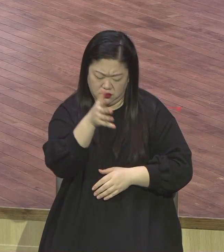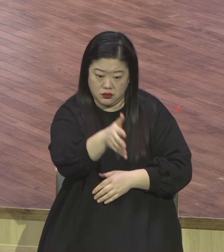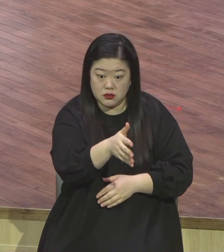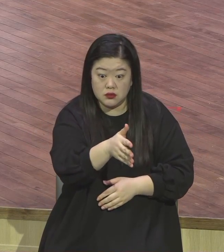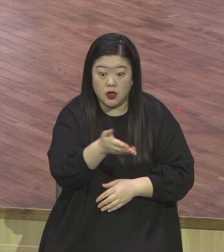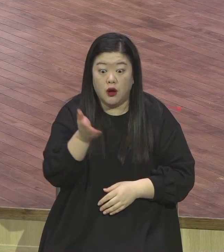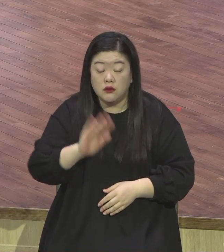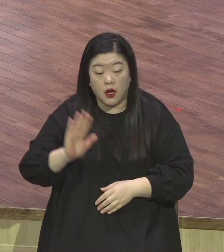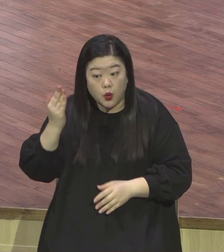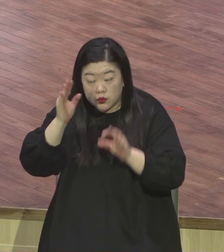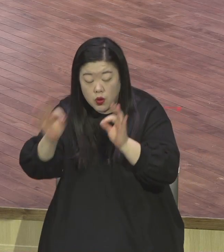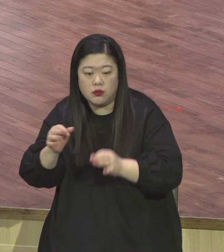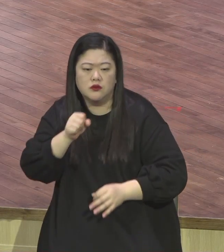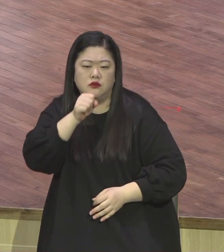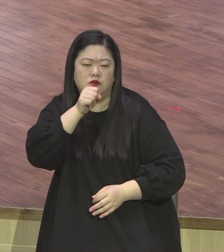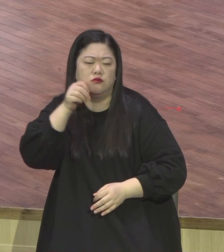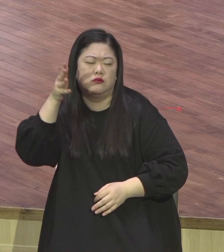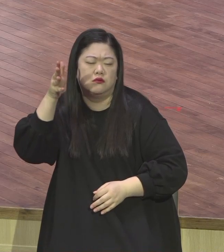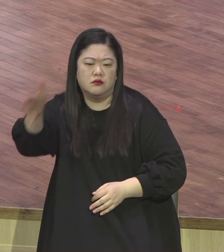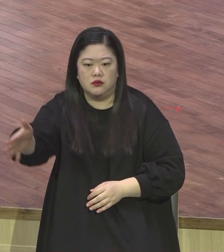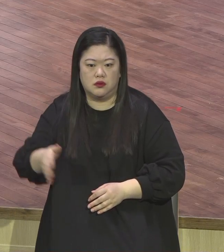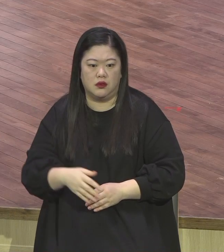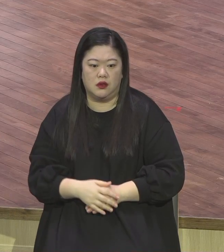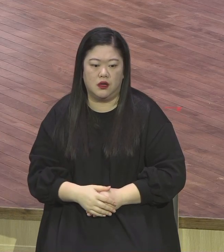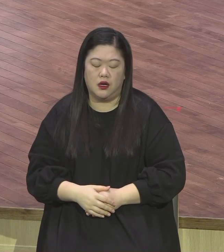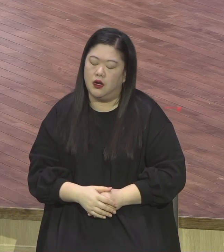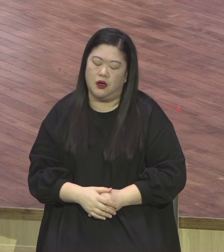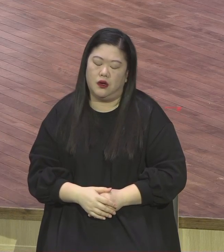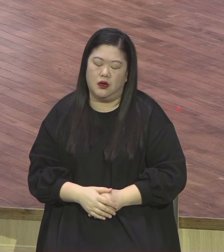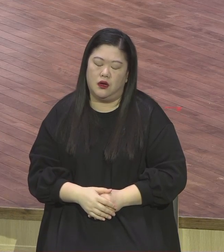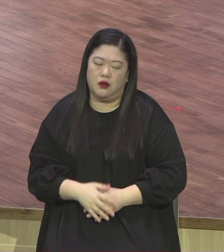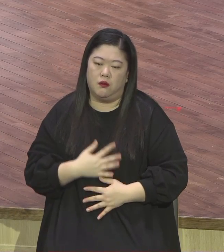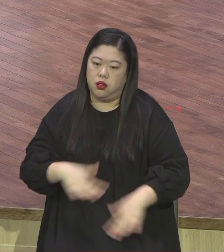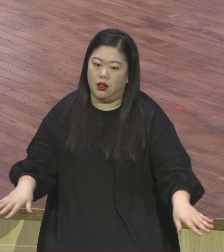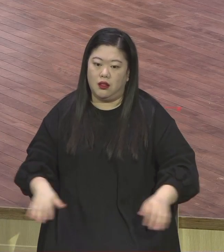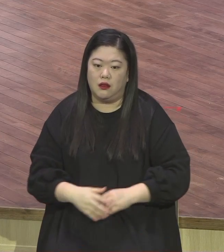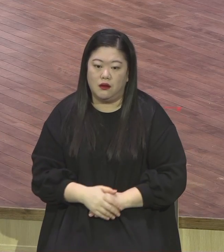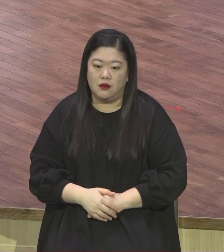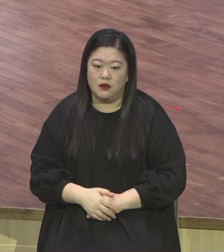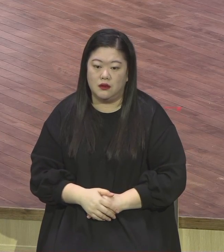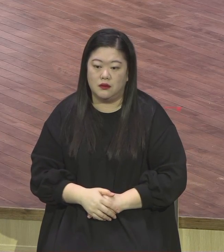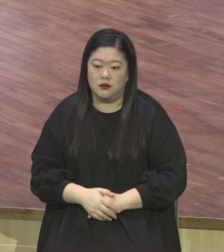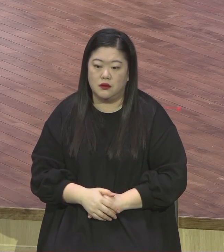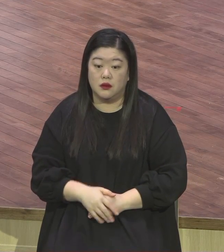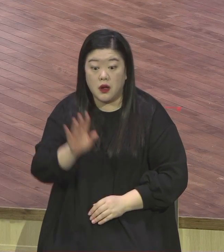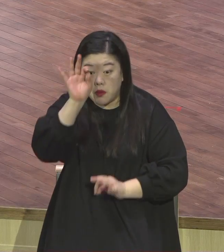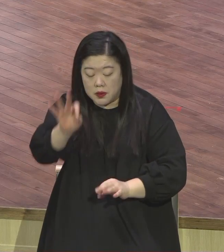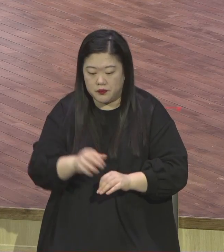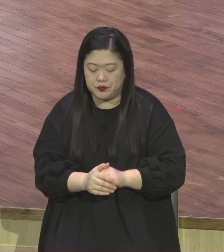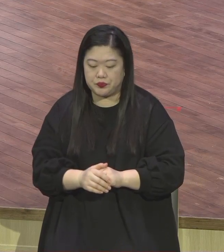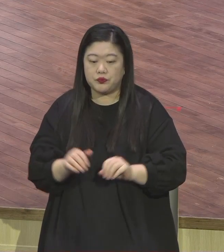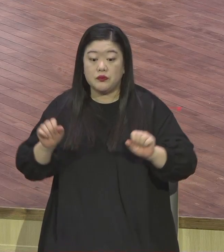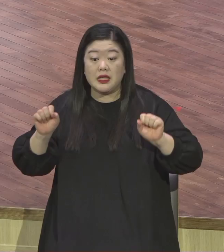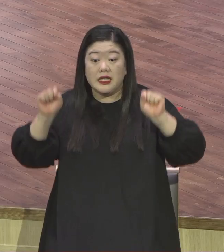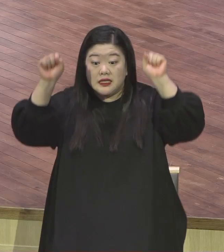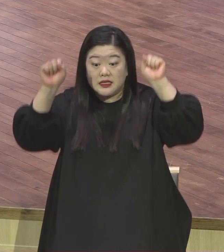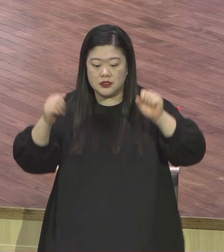우리가 이 세상을 살면서 본질적인 것이 아닌 비본질적인 것에 대부분 다